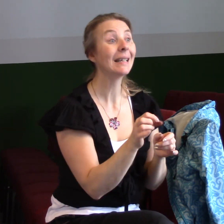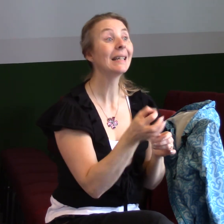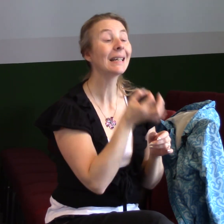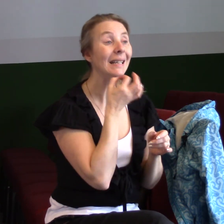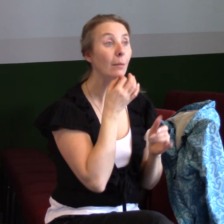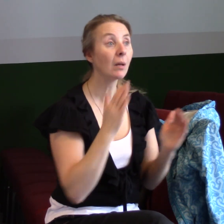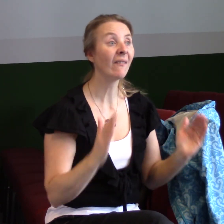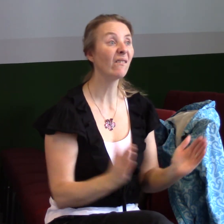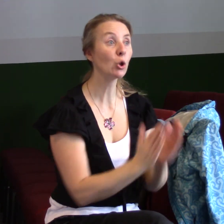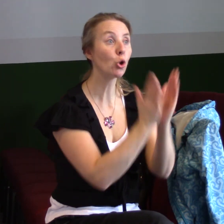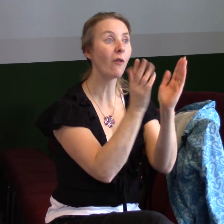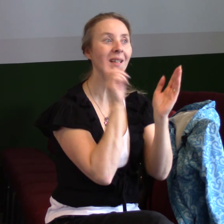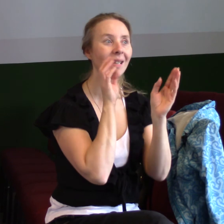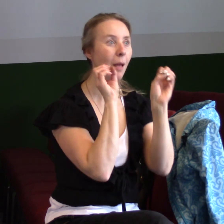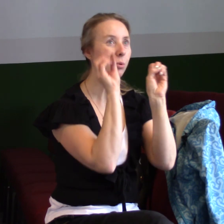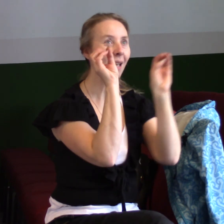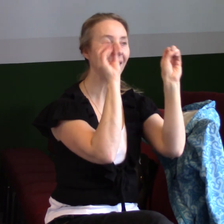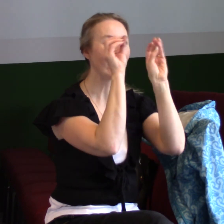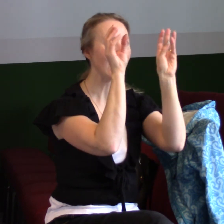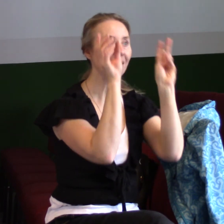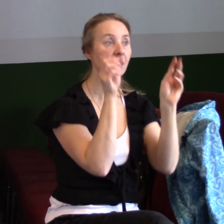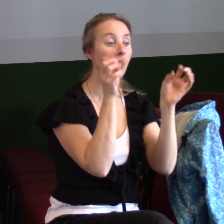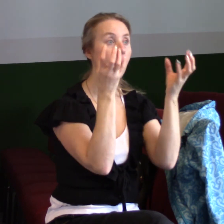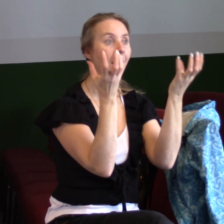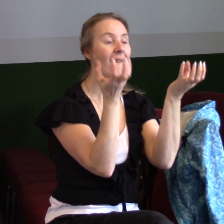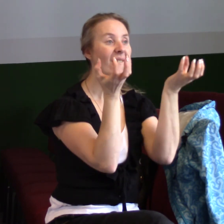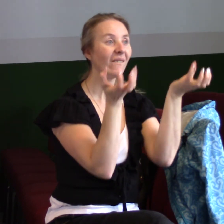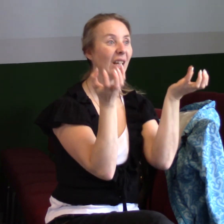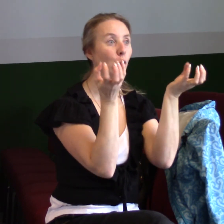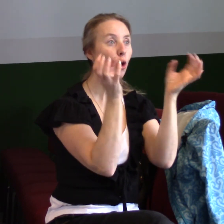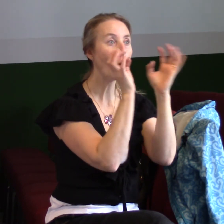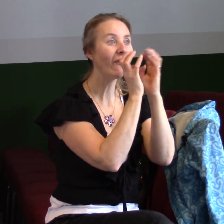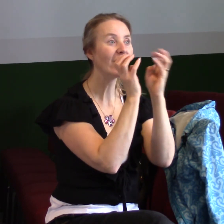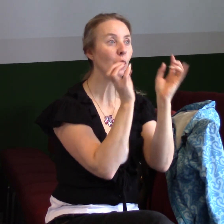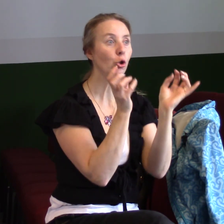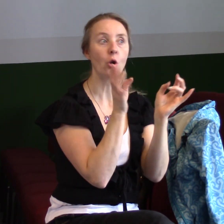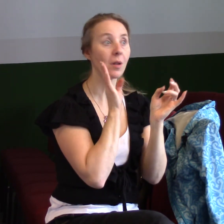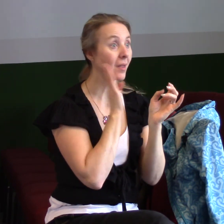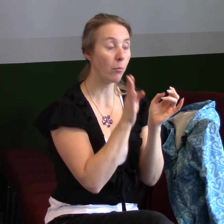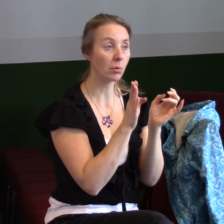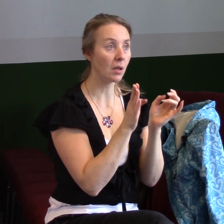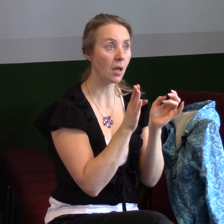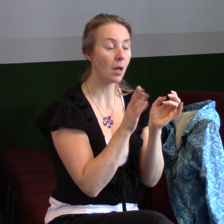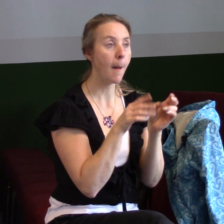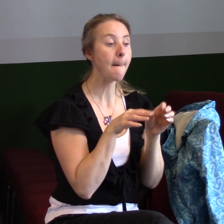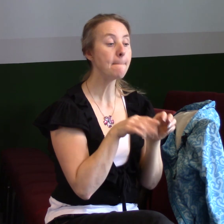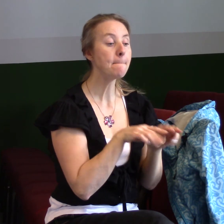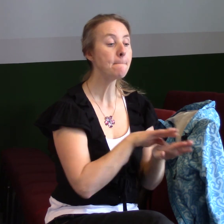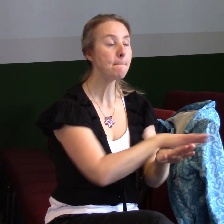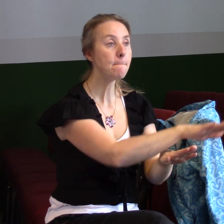nerozkvetl a na revě nebyla úroda, zelhal víno z olivy a pole nevydala potravu, z ohrady